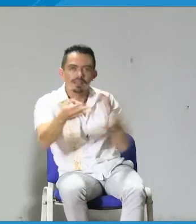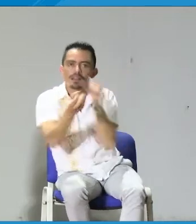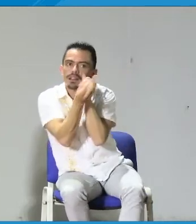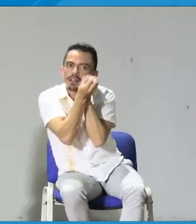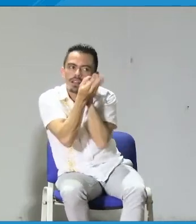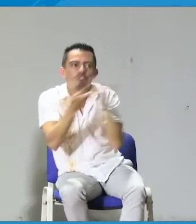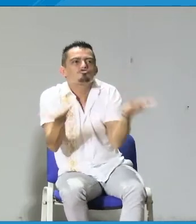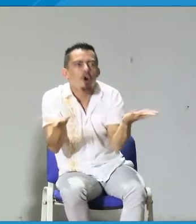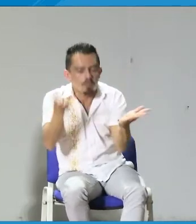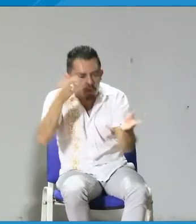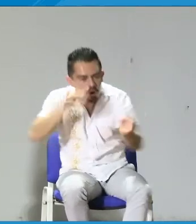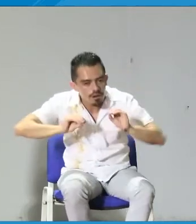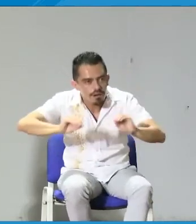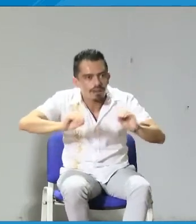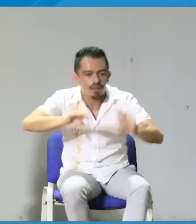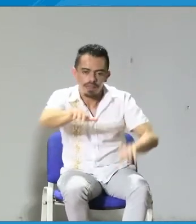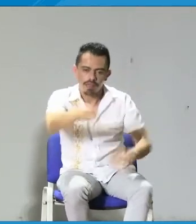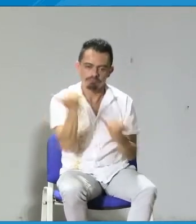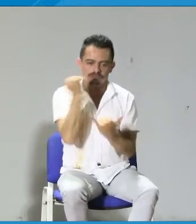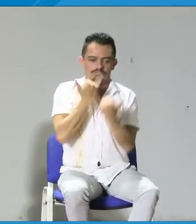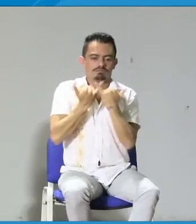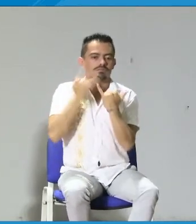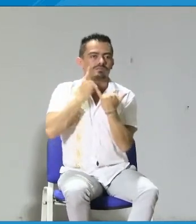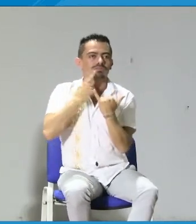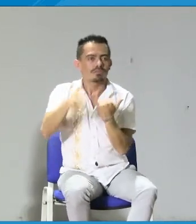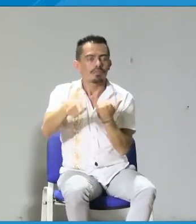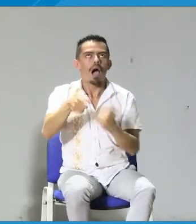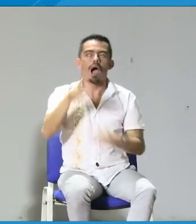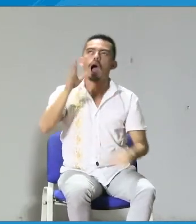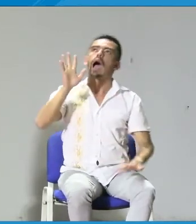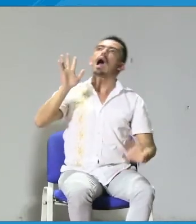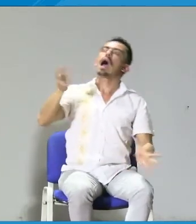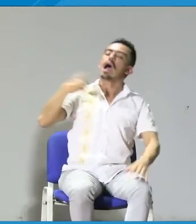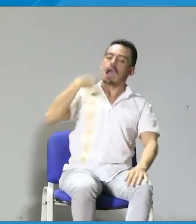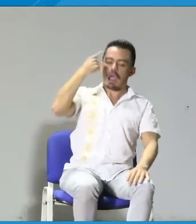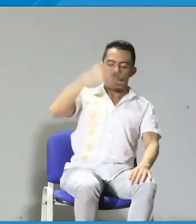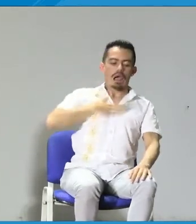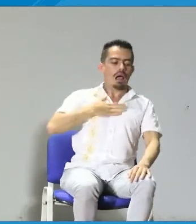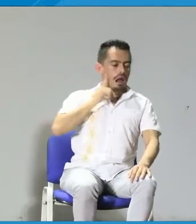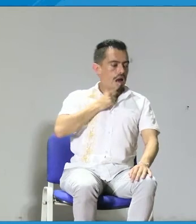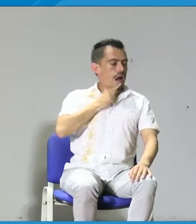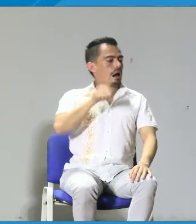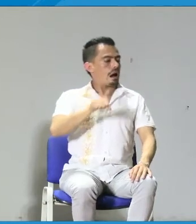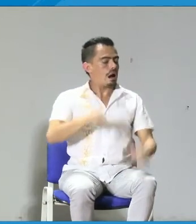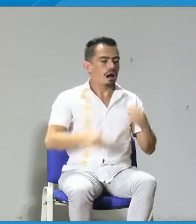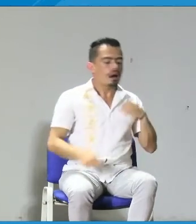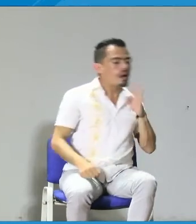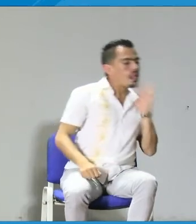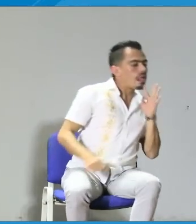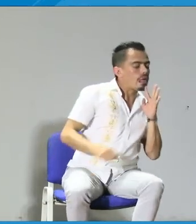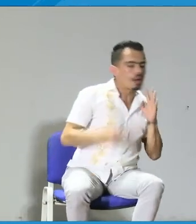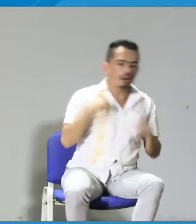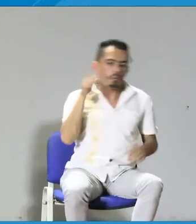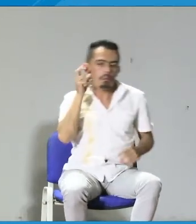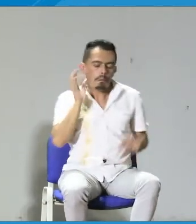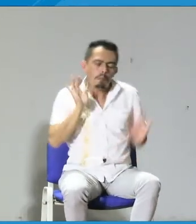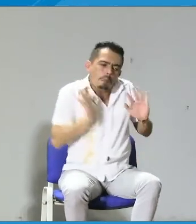lo que usted necesita realmente, sí. Y esto es precisamente en términos pedagógicos de identitarios que es lo que tiene que